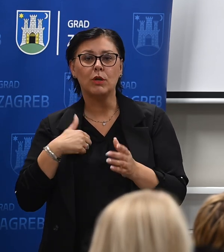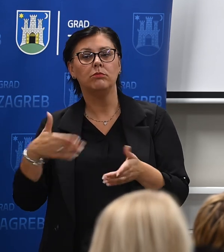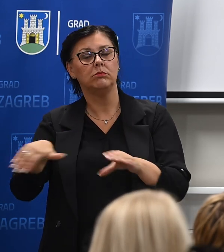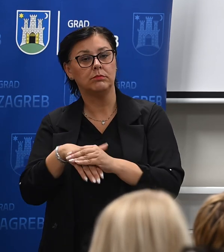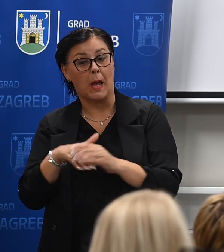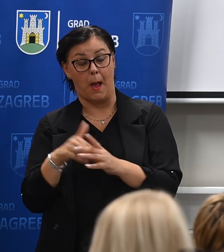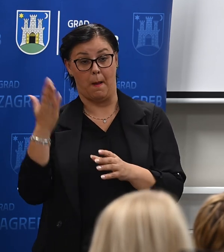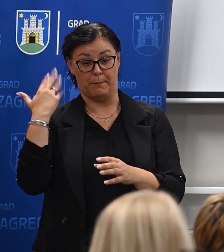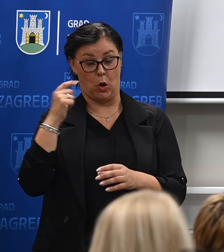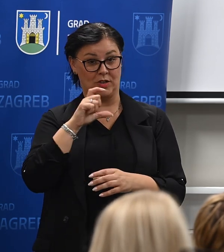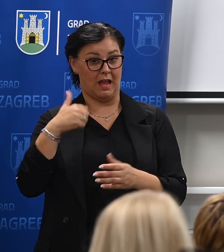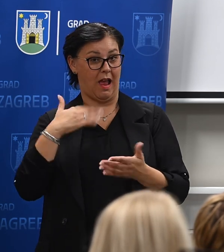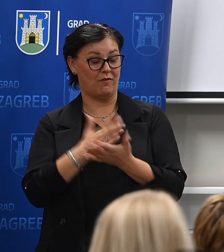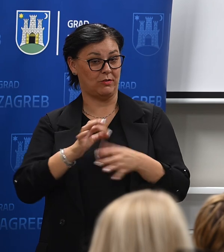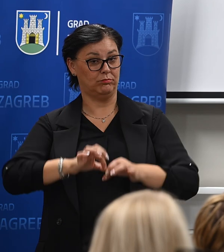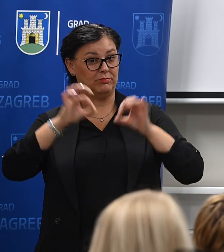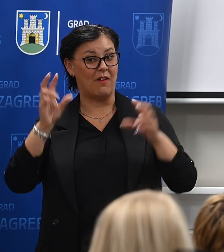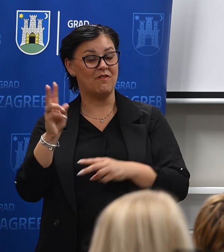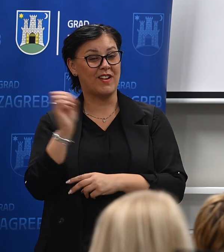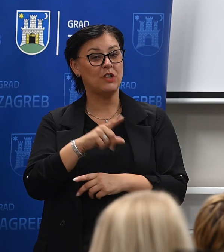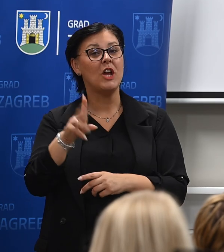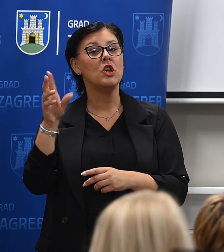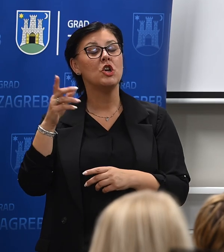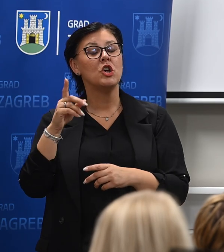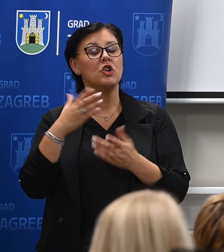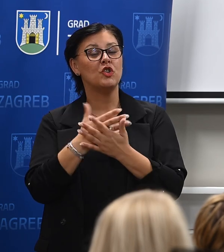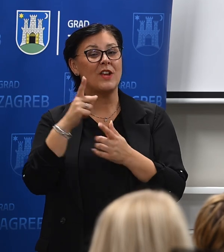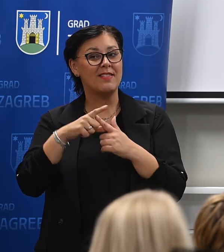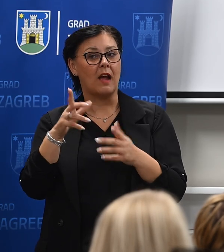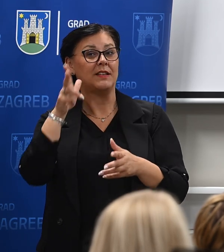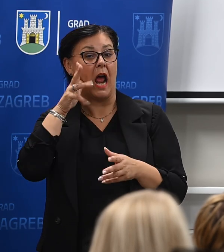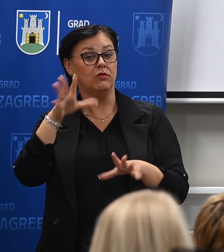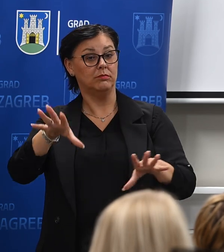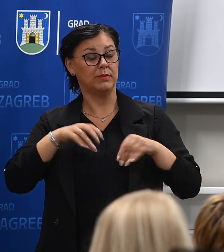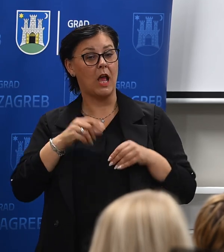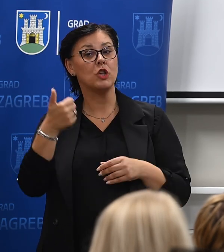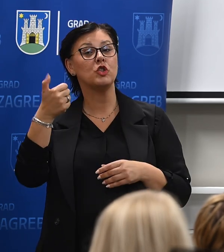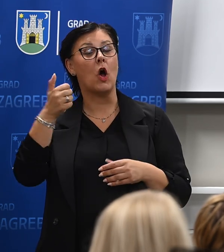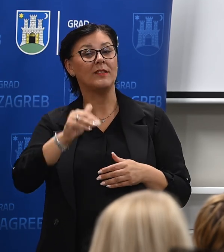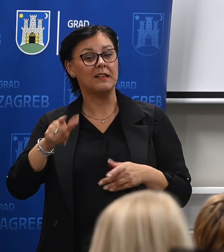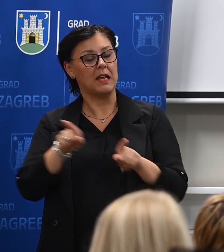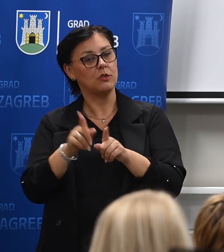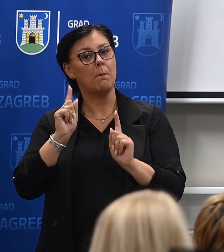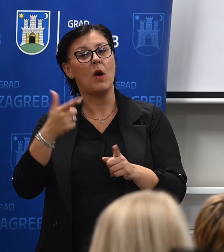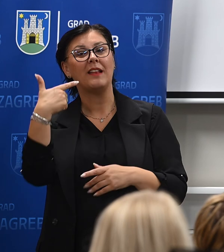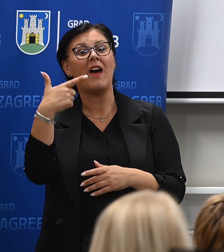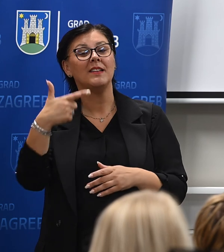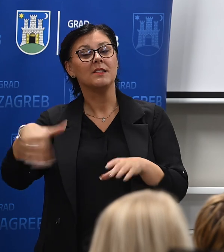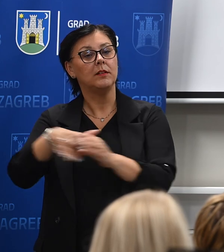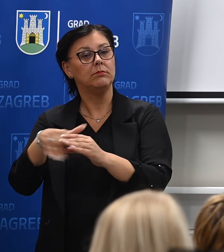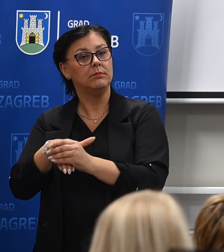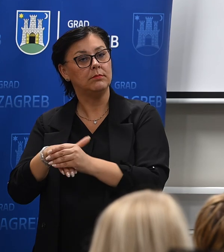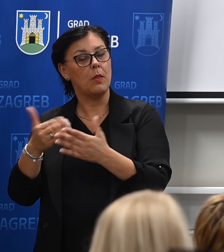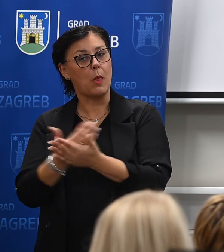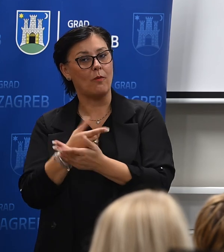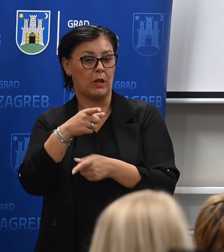Evo, prošli tjedan smo otvorili Žitnjak. Takav novi objekt koji prima preko 100 djece. Traži oko 20 zaposlenih i uspjeli smo ga otvoriti. Tako da, to je